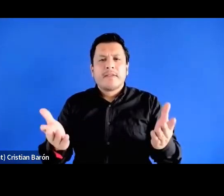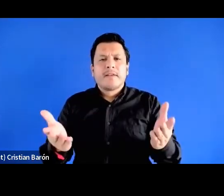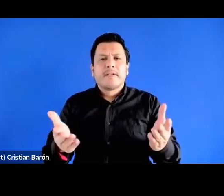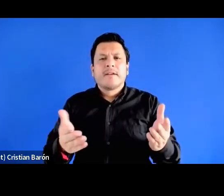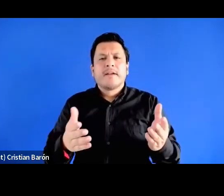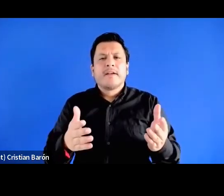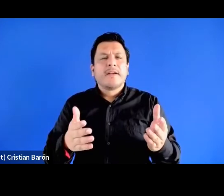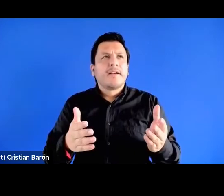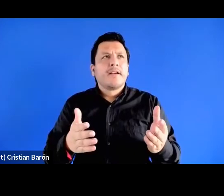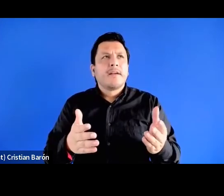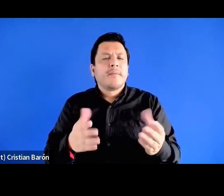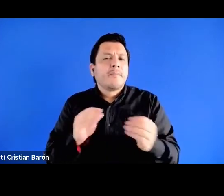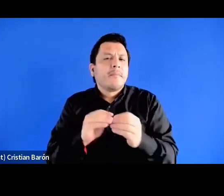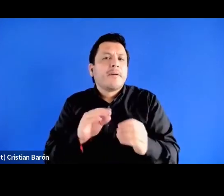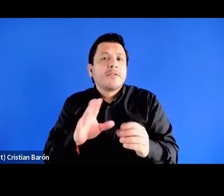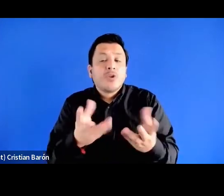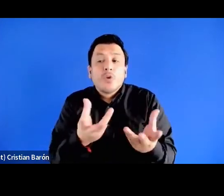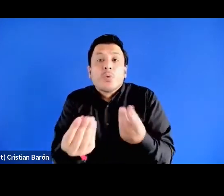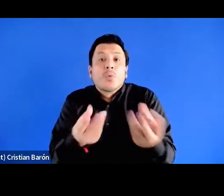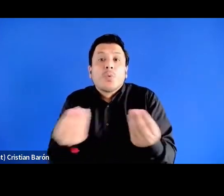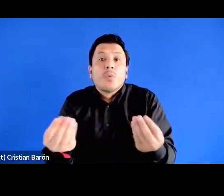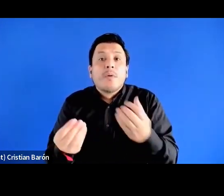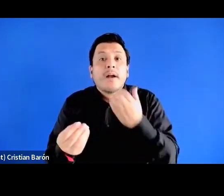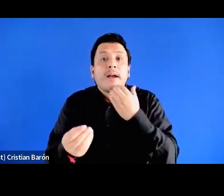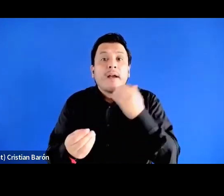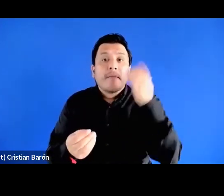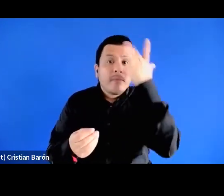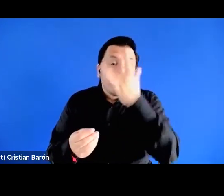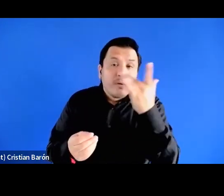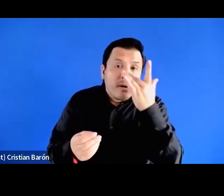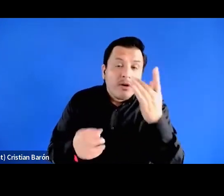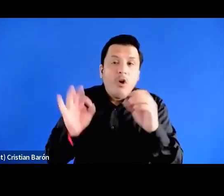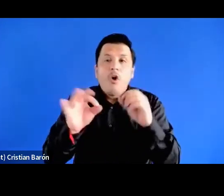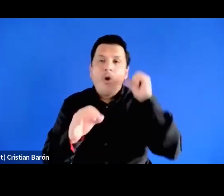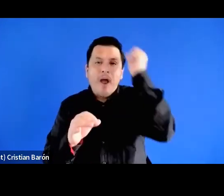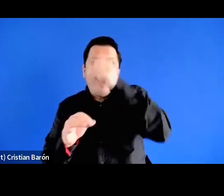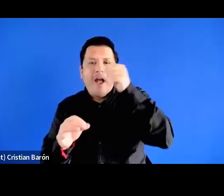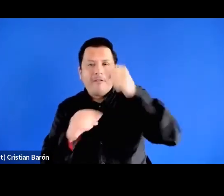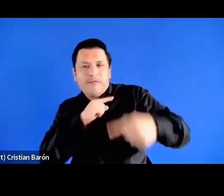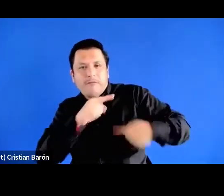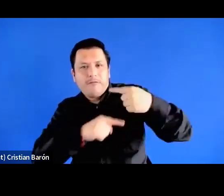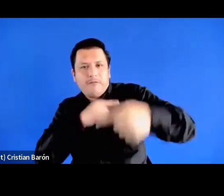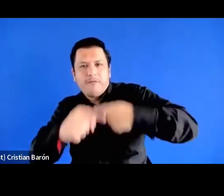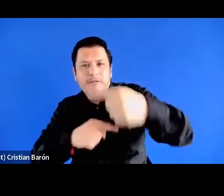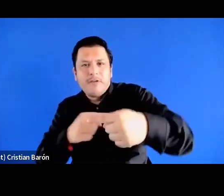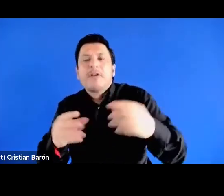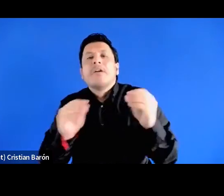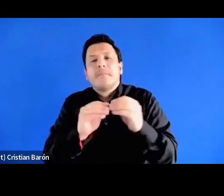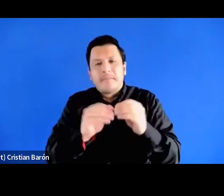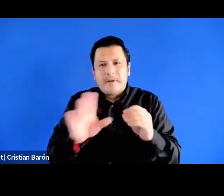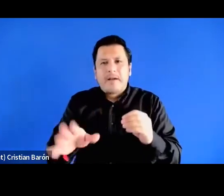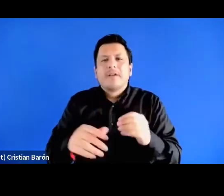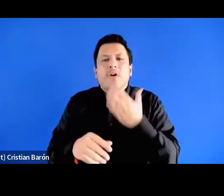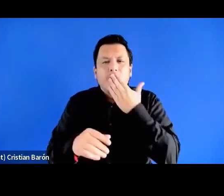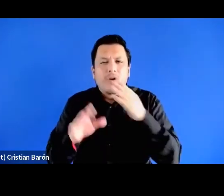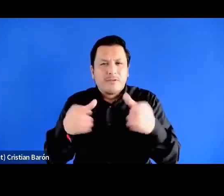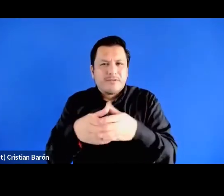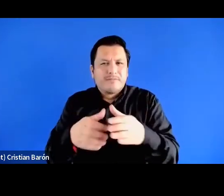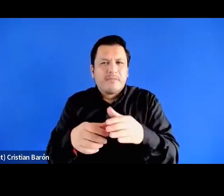grupos como negros o afrodescendientes y también indígenas en la región